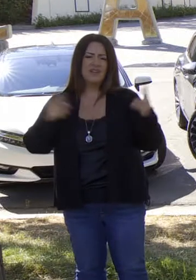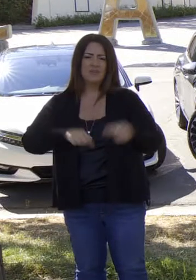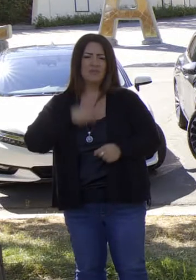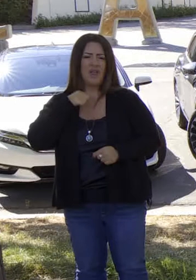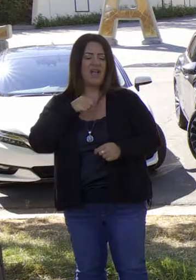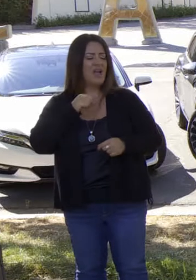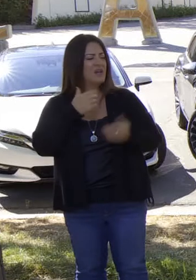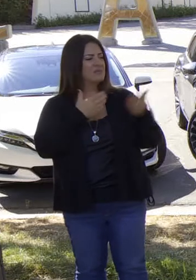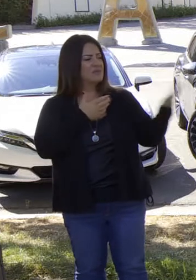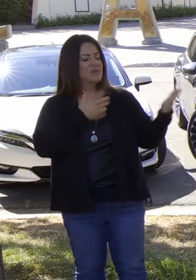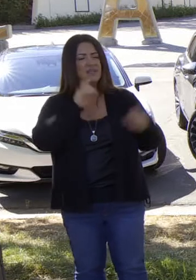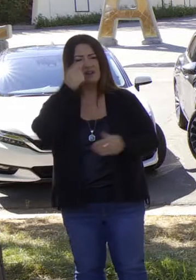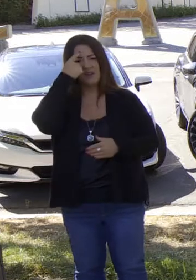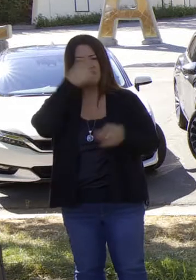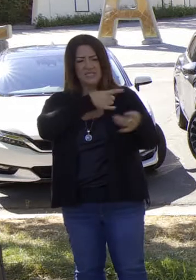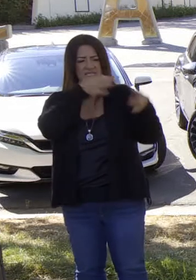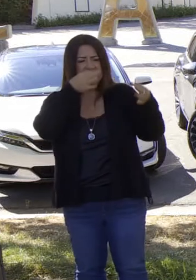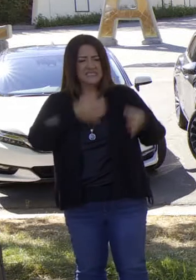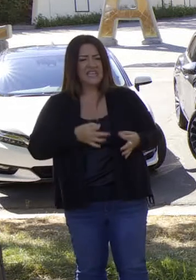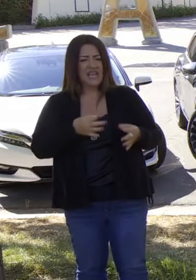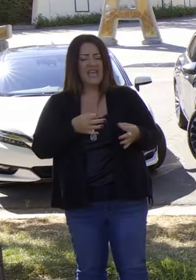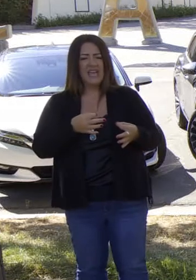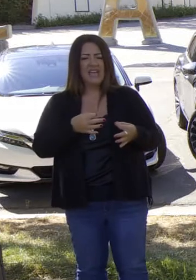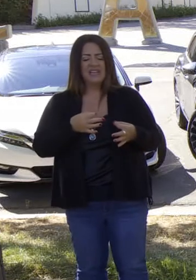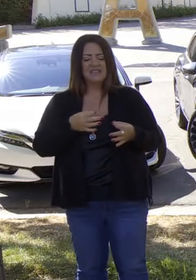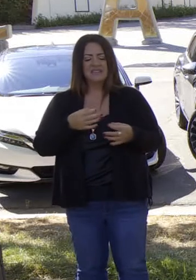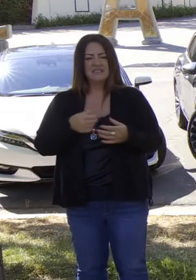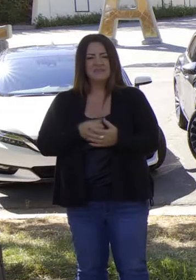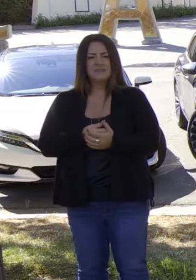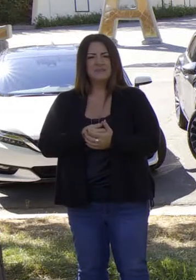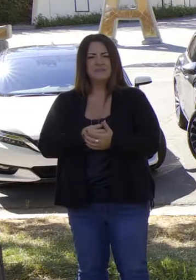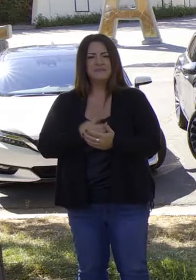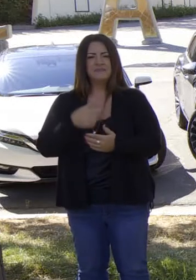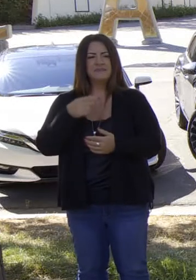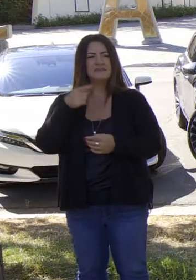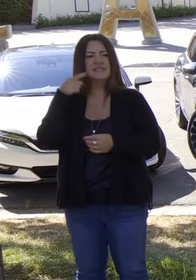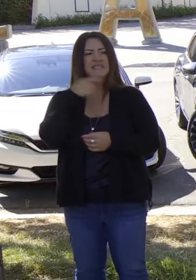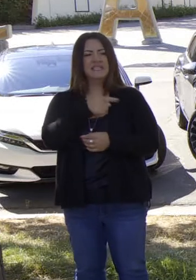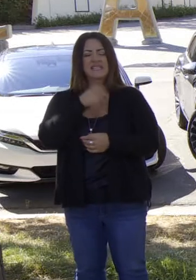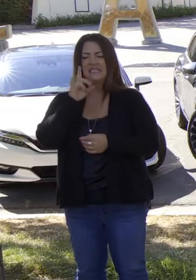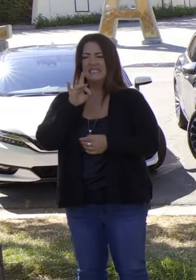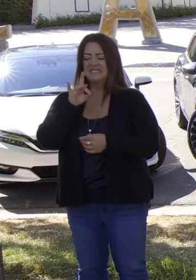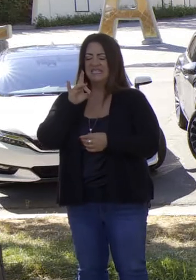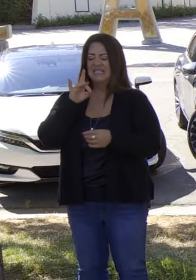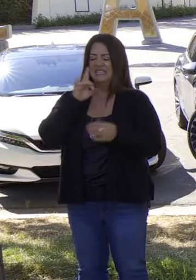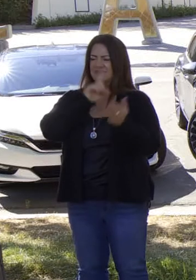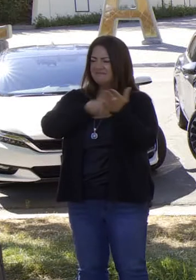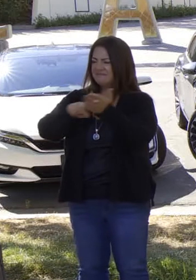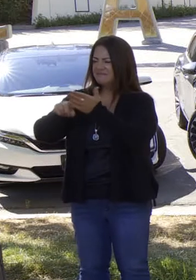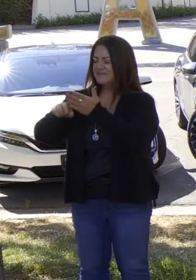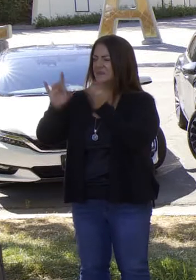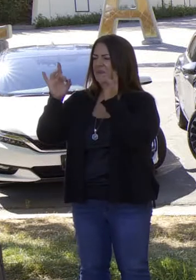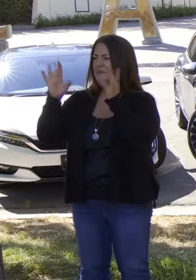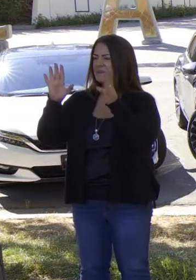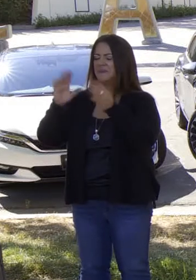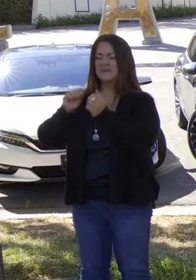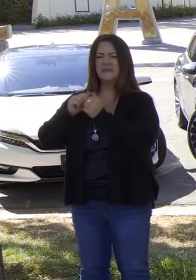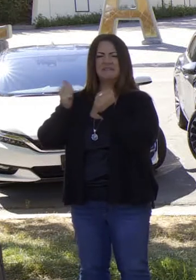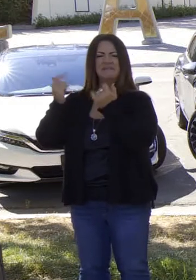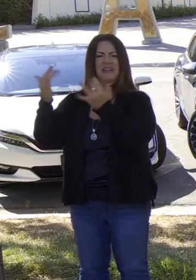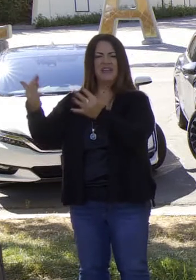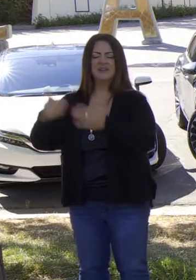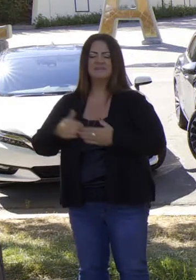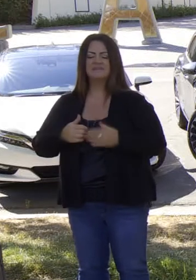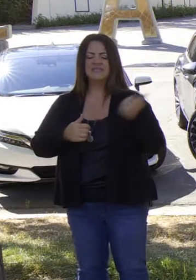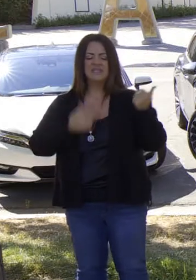me siento muy orgullosa que el condado, después de ver el peor de los incendios que